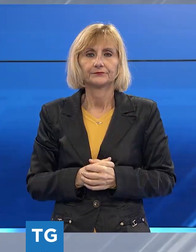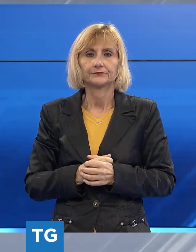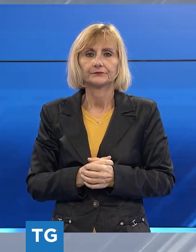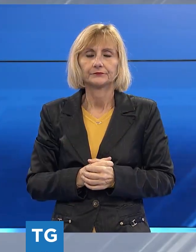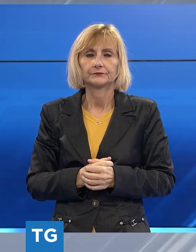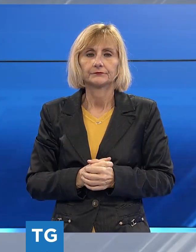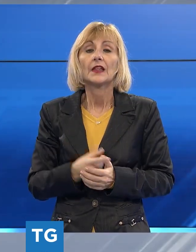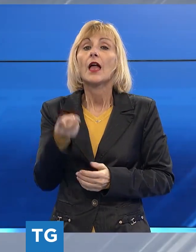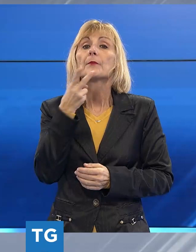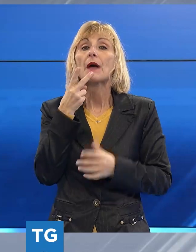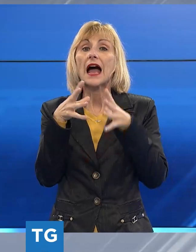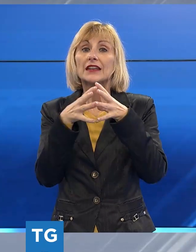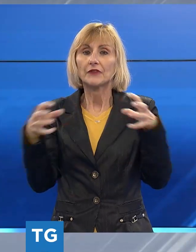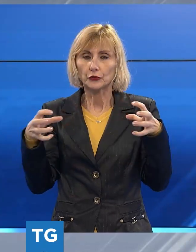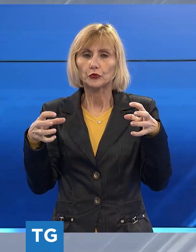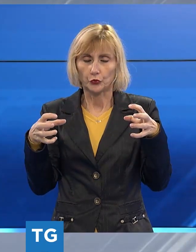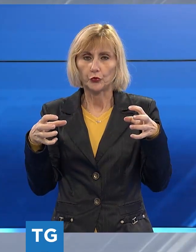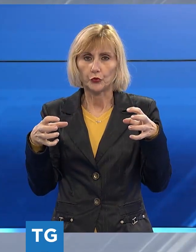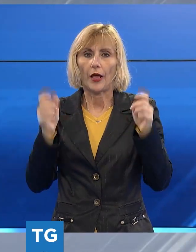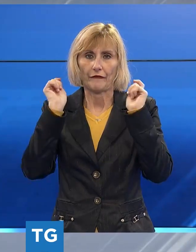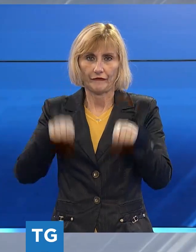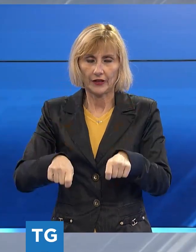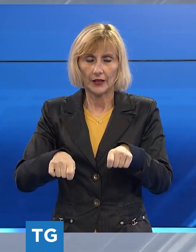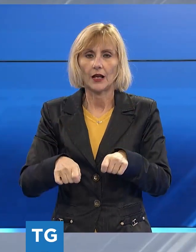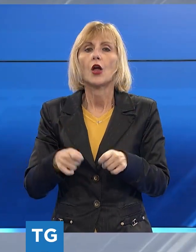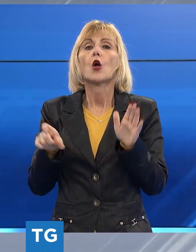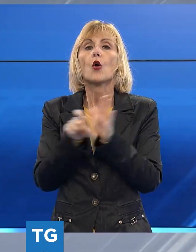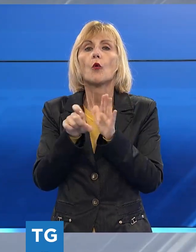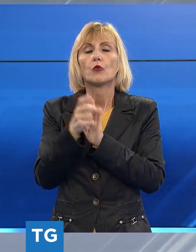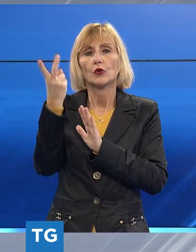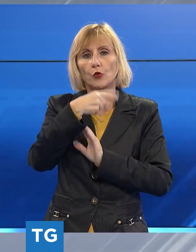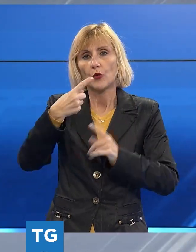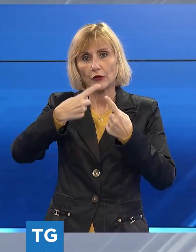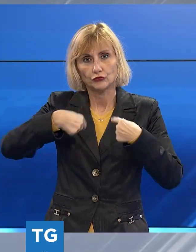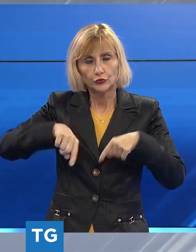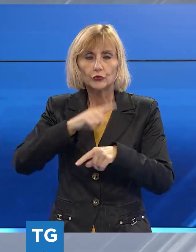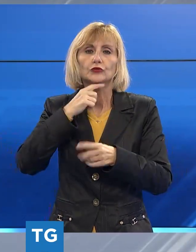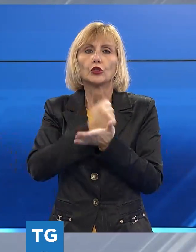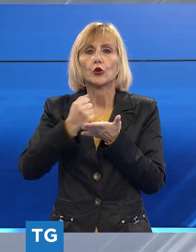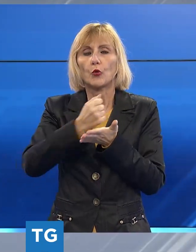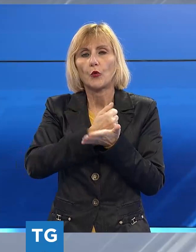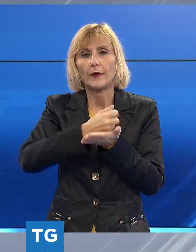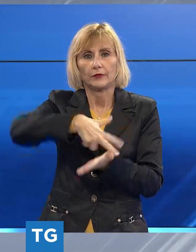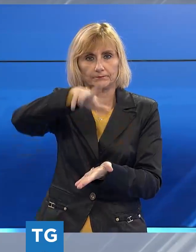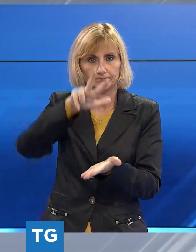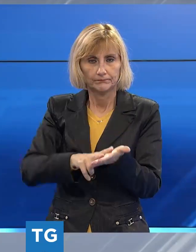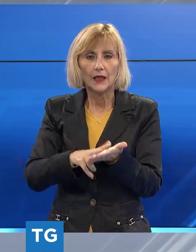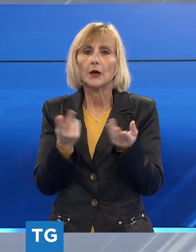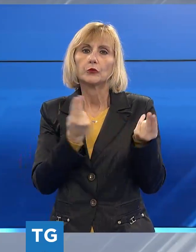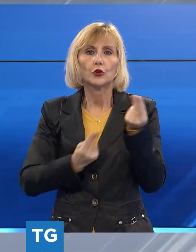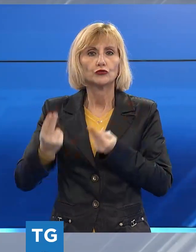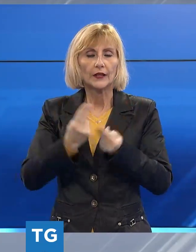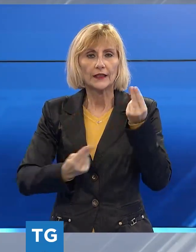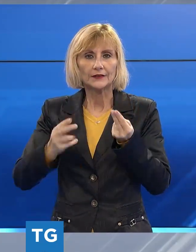Manifattura si riparte. La Giunta Municipale di Lucca ha approvato il documento di indirizzo alla progettazione per la parte nord dell